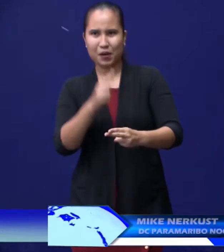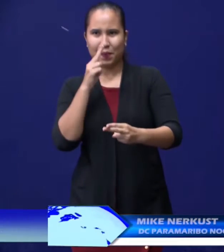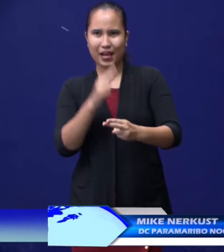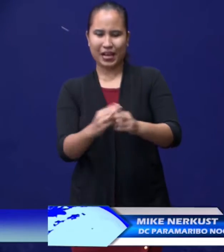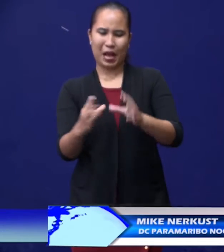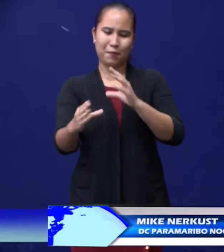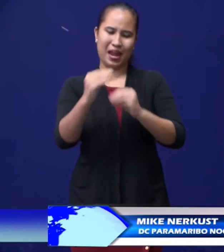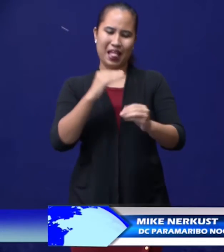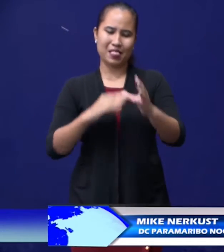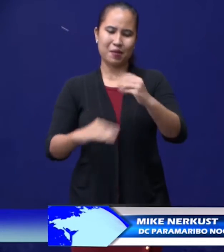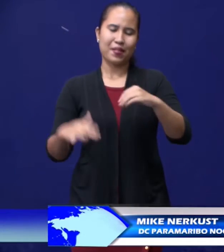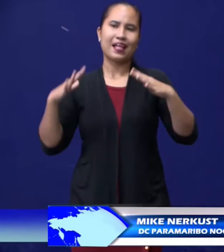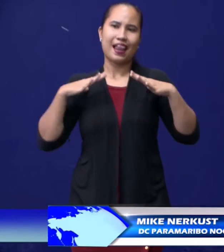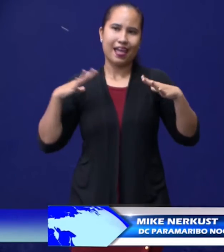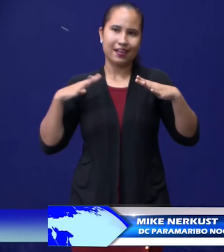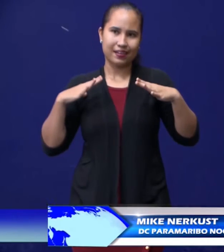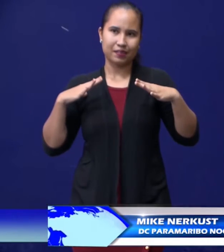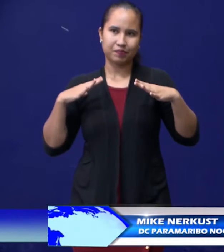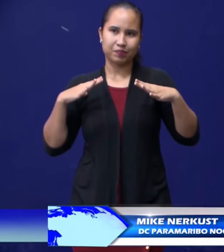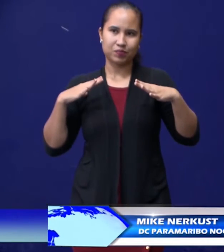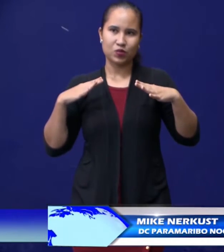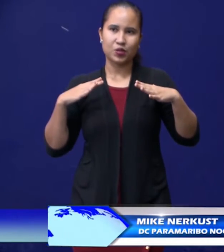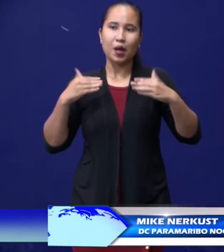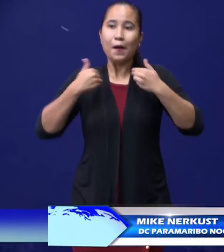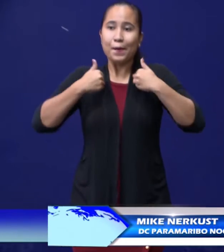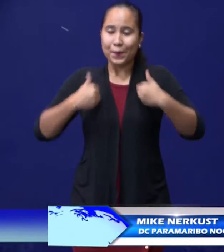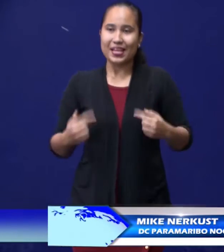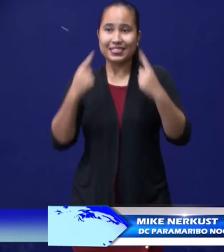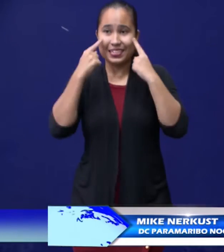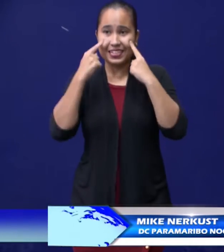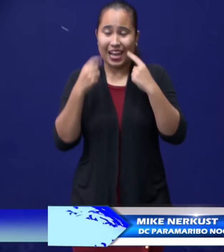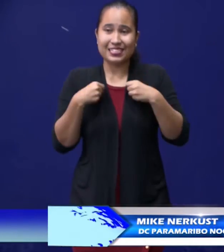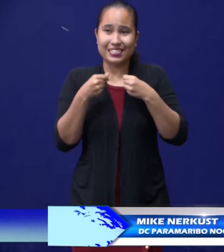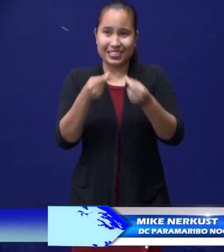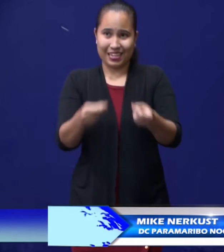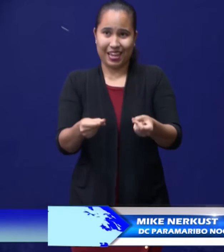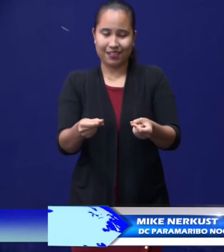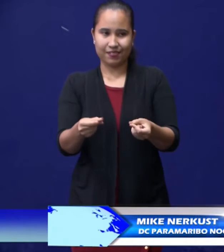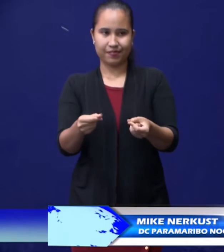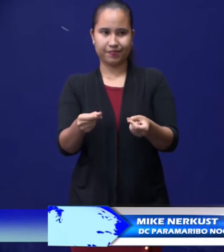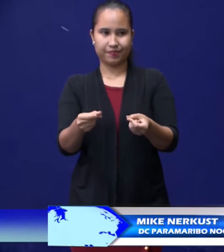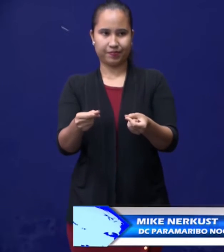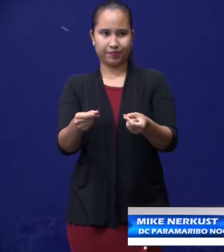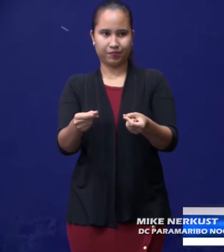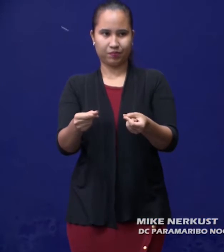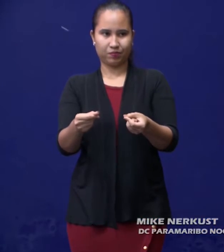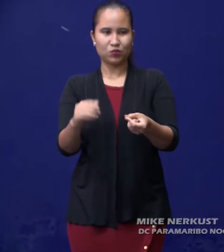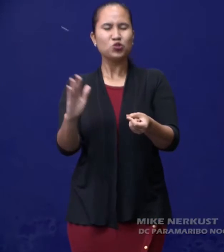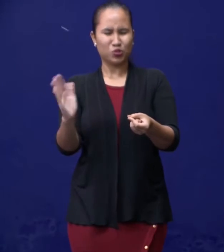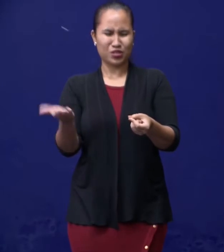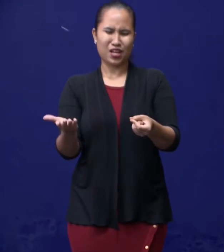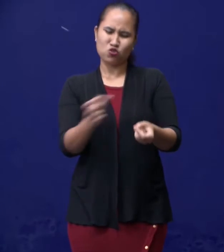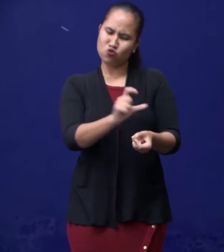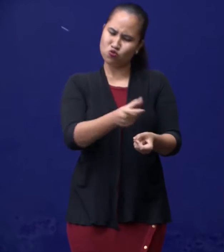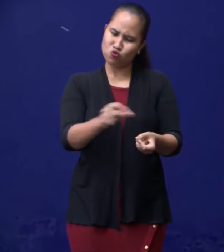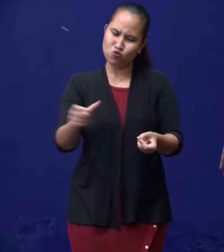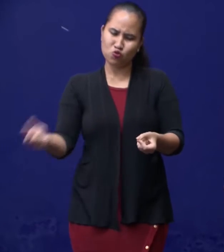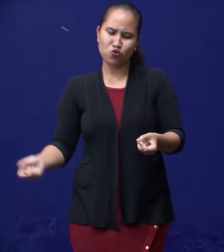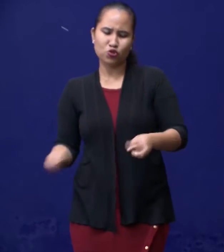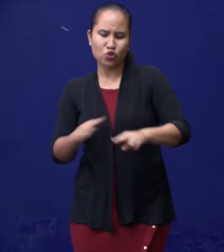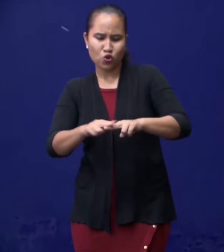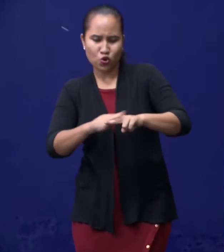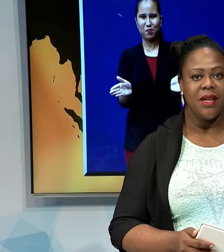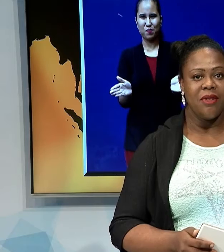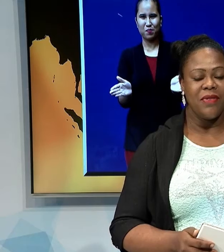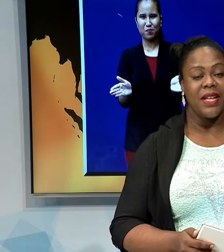Zodat de mensen ook dan in de gelegenheid worden gesteld, het publiek in de gelegenheid wordt gesteld om hun groenten en fruit en andere dingen